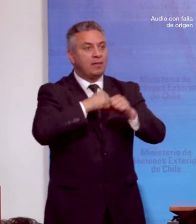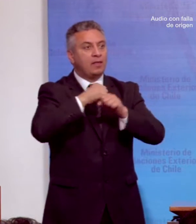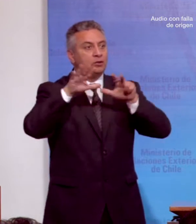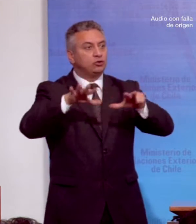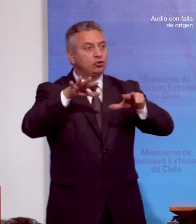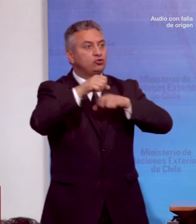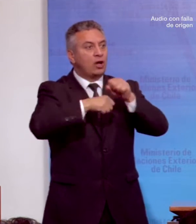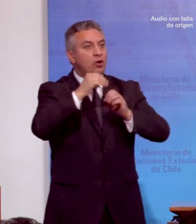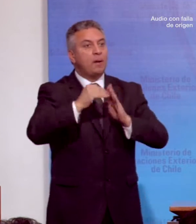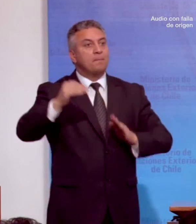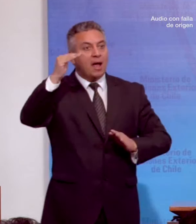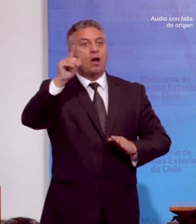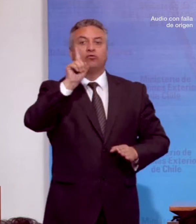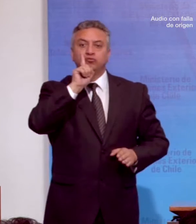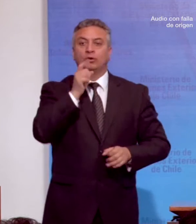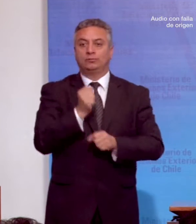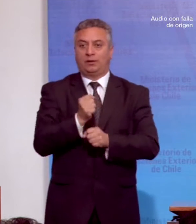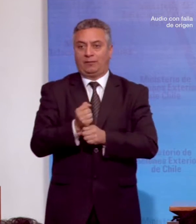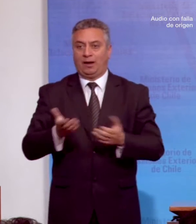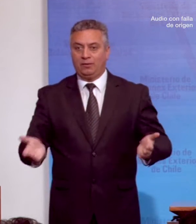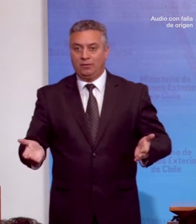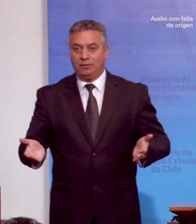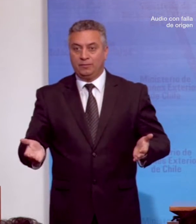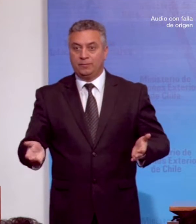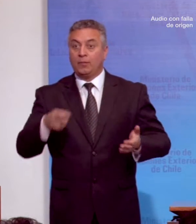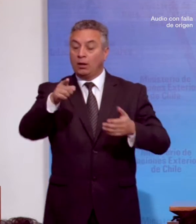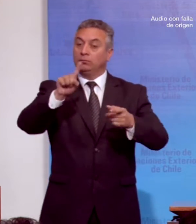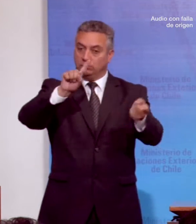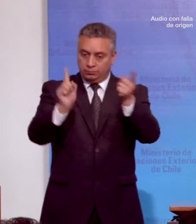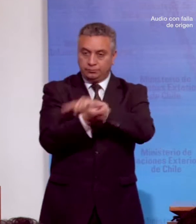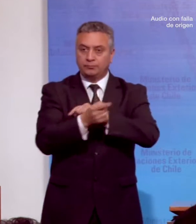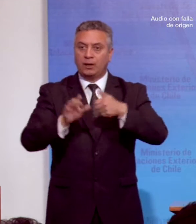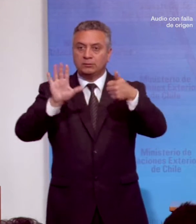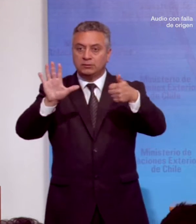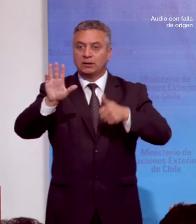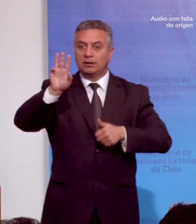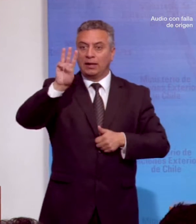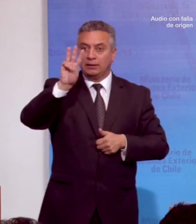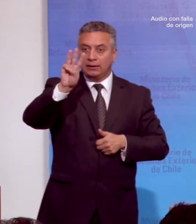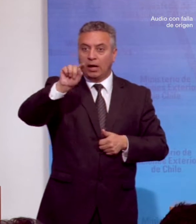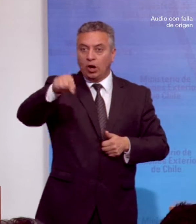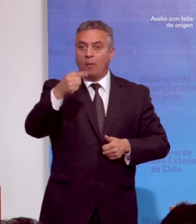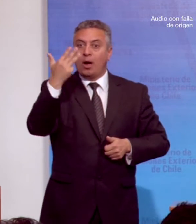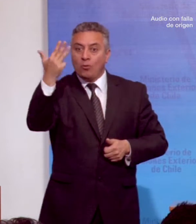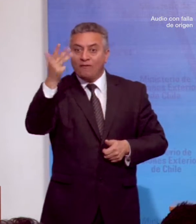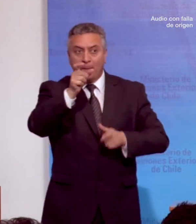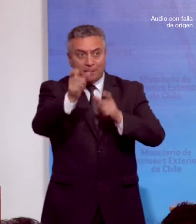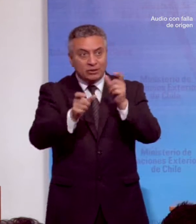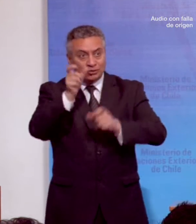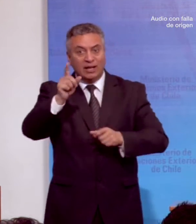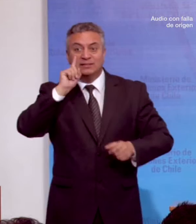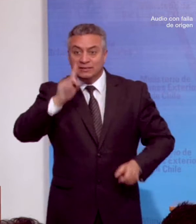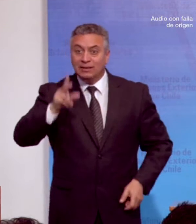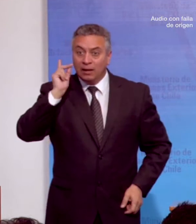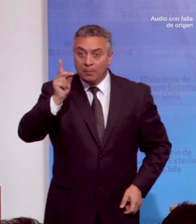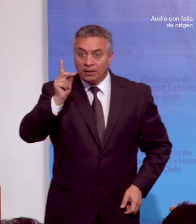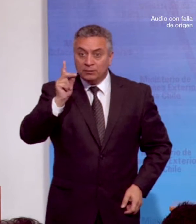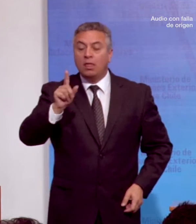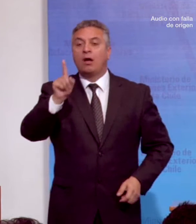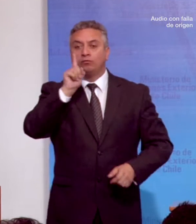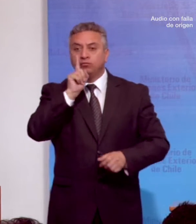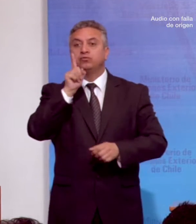se encuentra ocupada. En contraste, el 63,9% de la población sin discapacidad tiene un empleo.